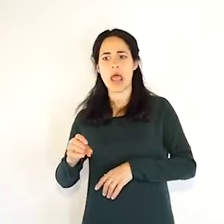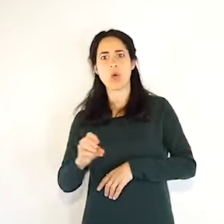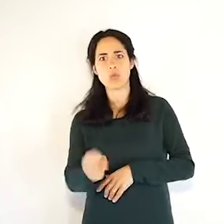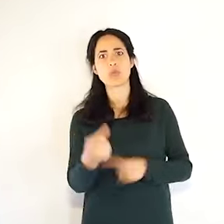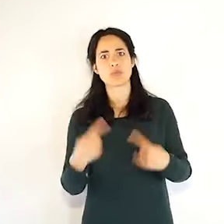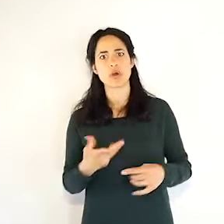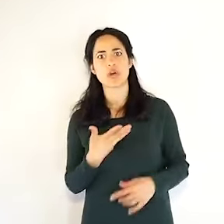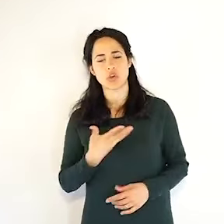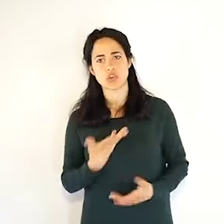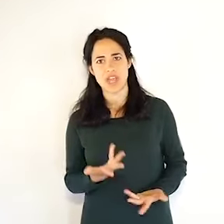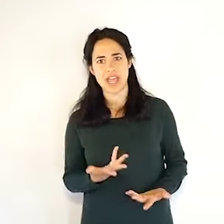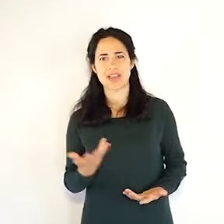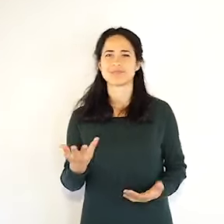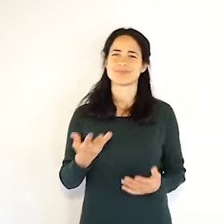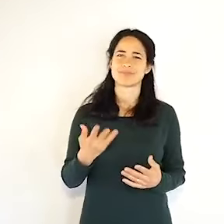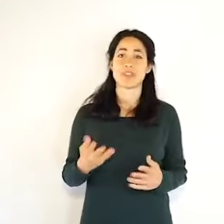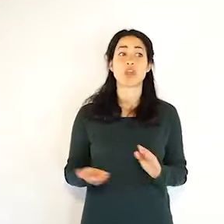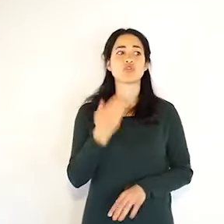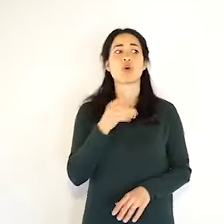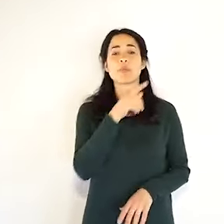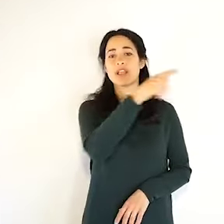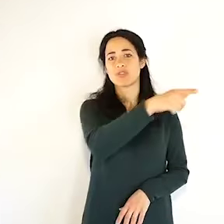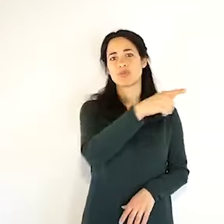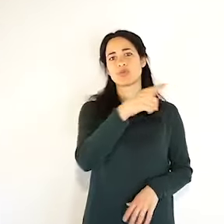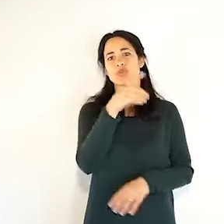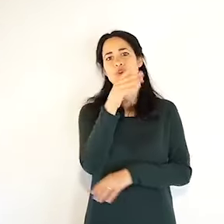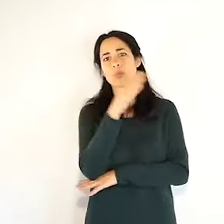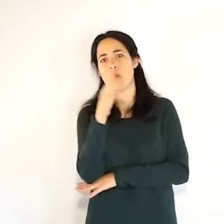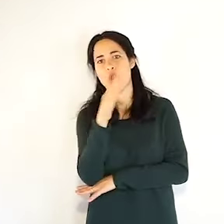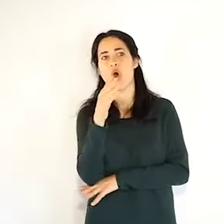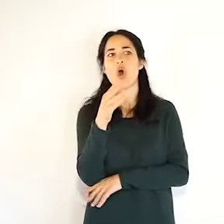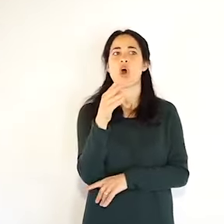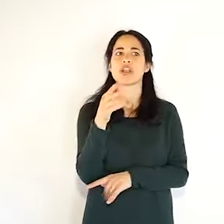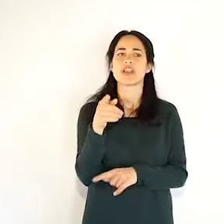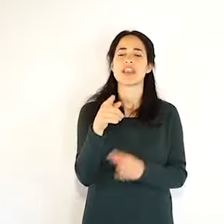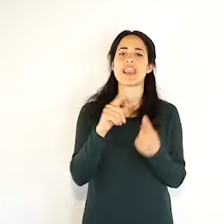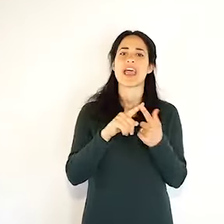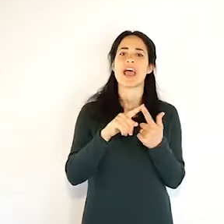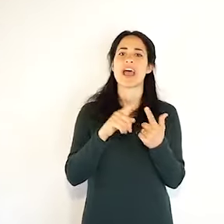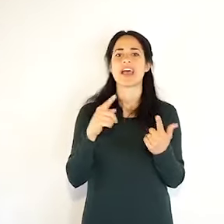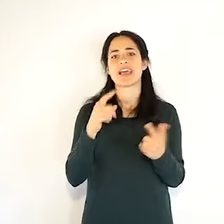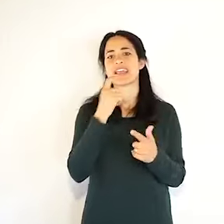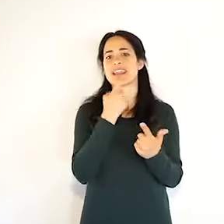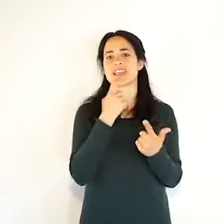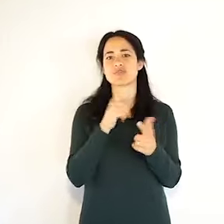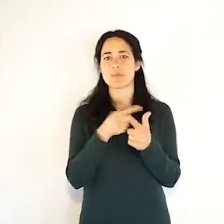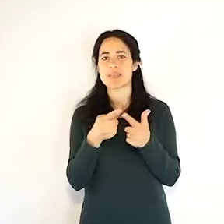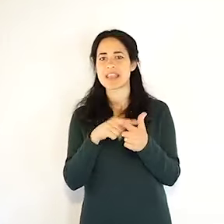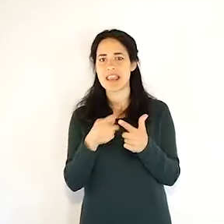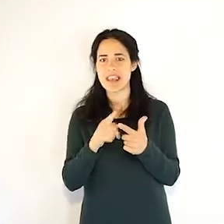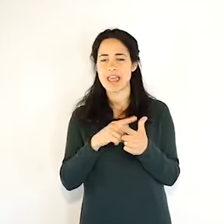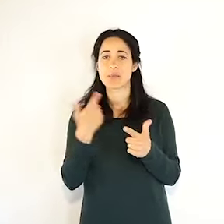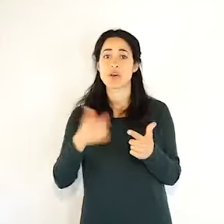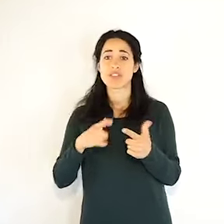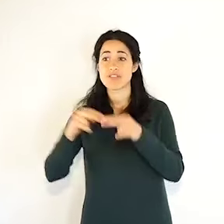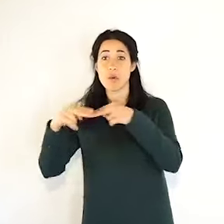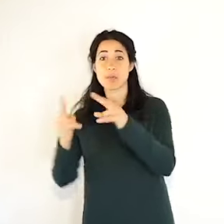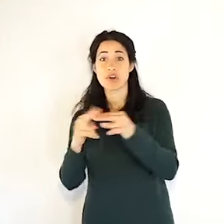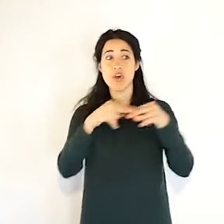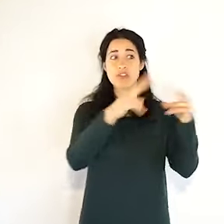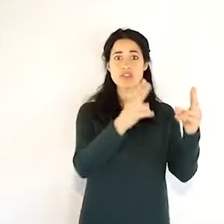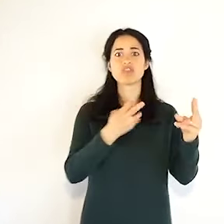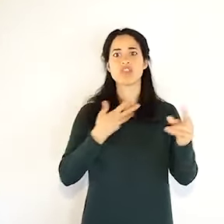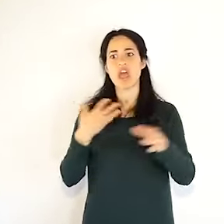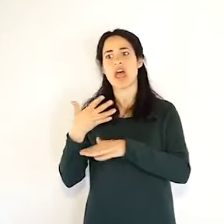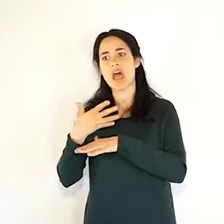più ritardo, anche più ritardo da recuperare. Quindi abbiamo 19